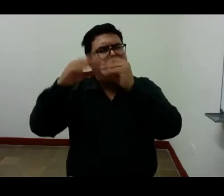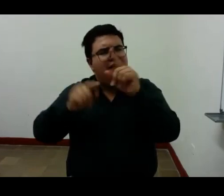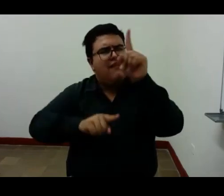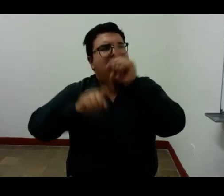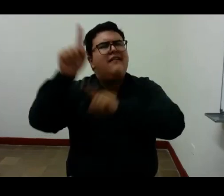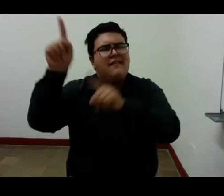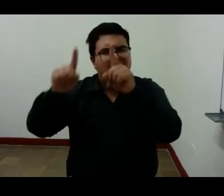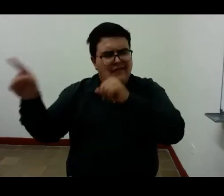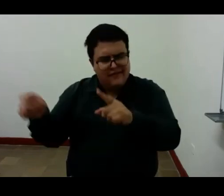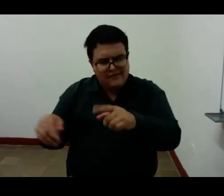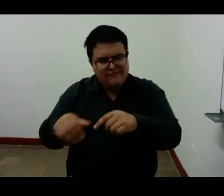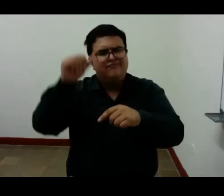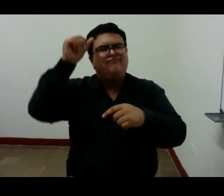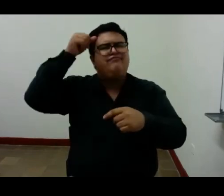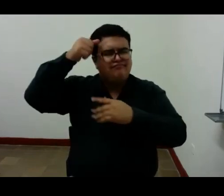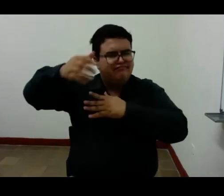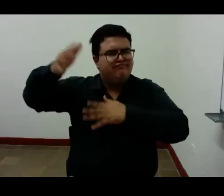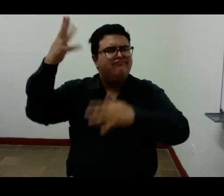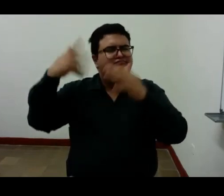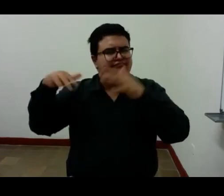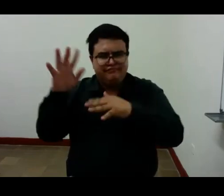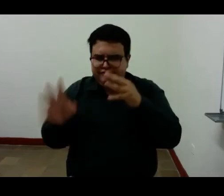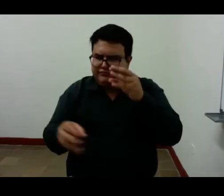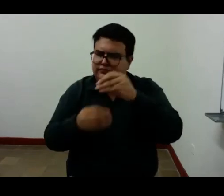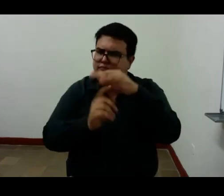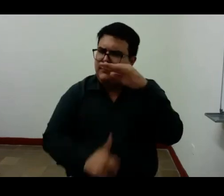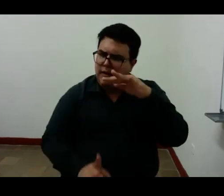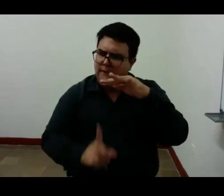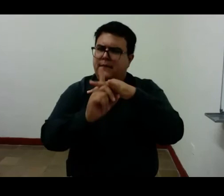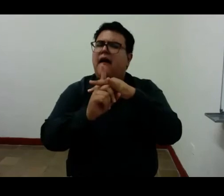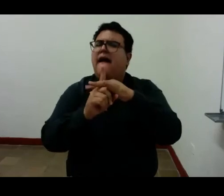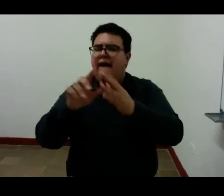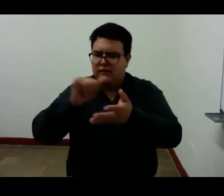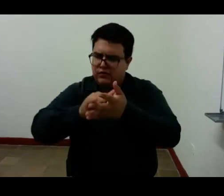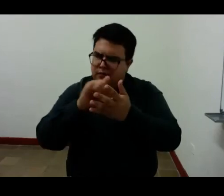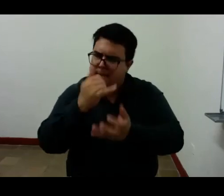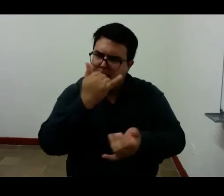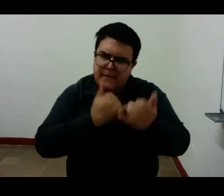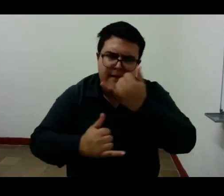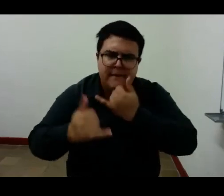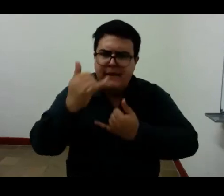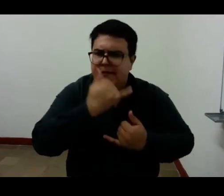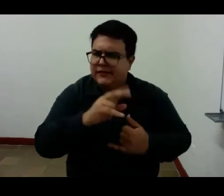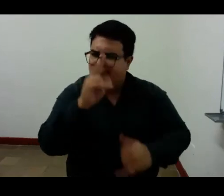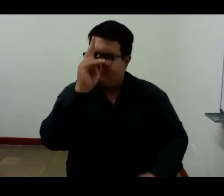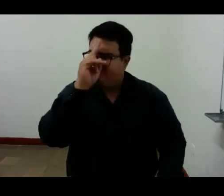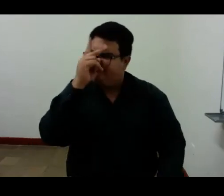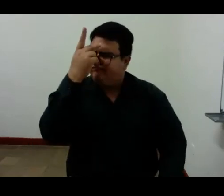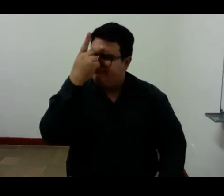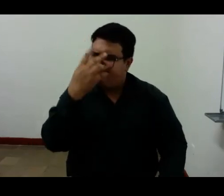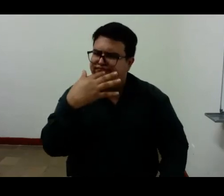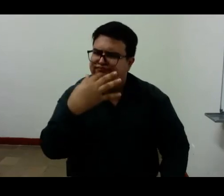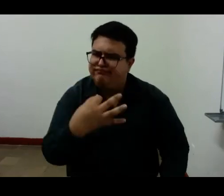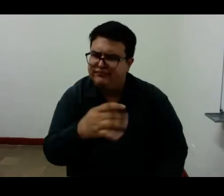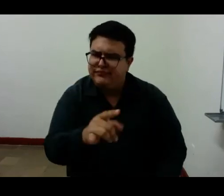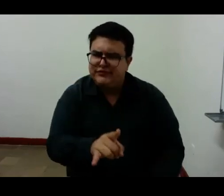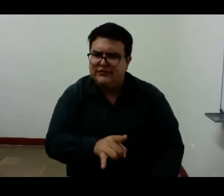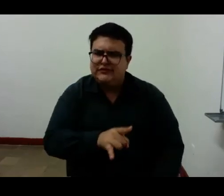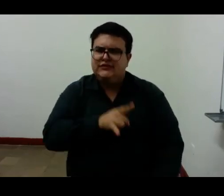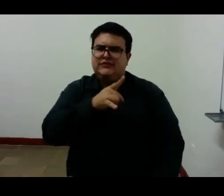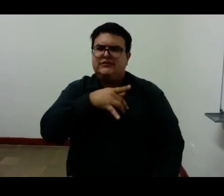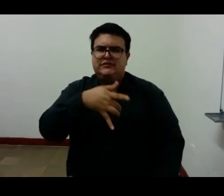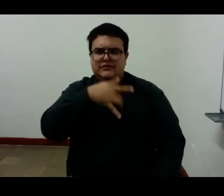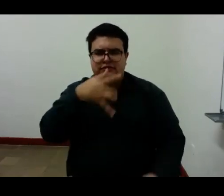también para afirmar que se equivoca uno al decir yo pienso y decir más bien me